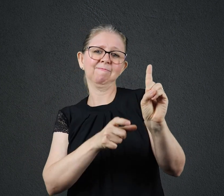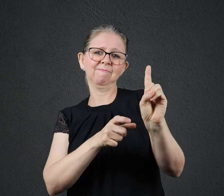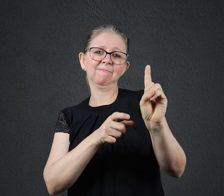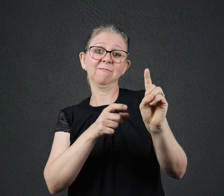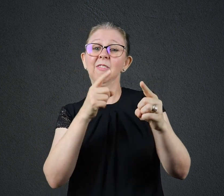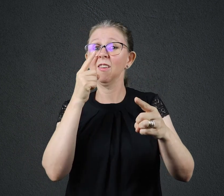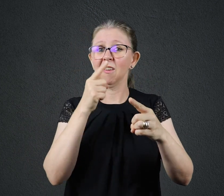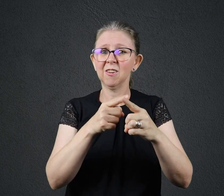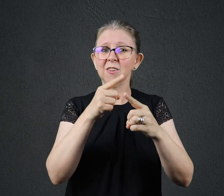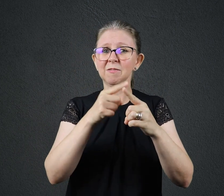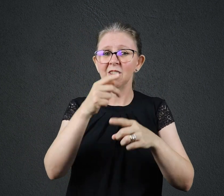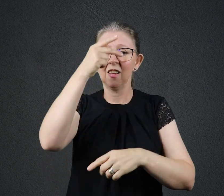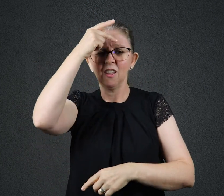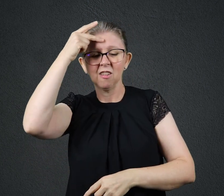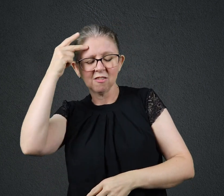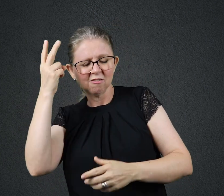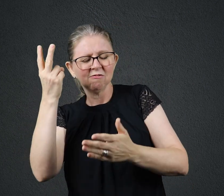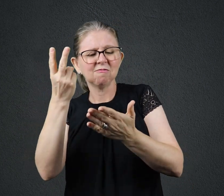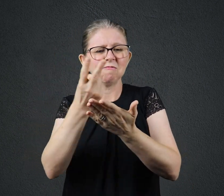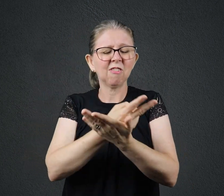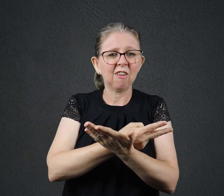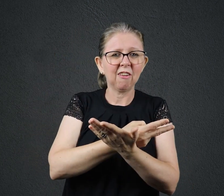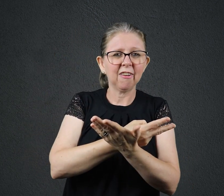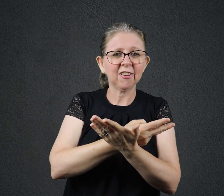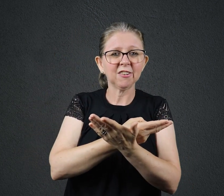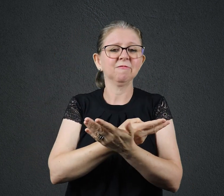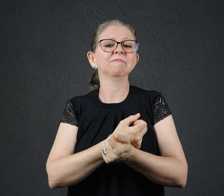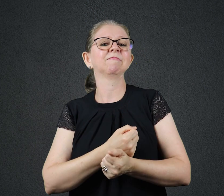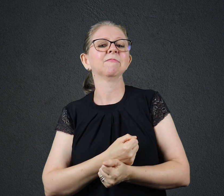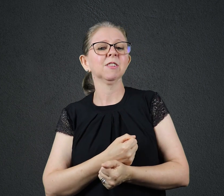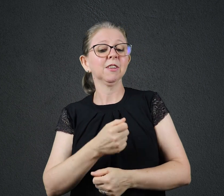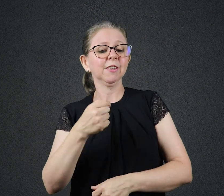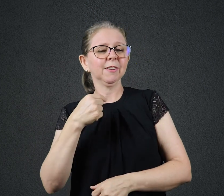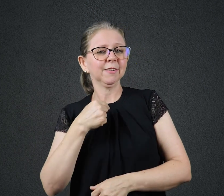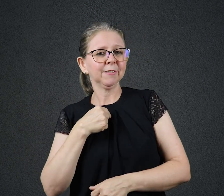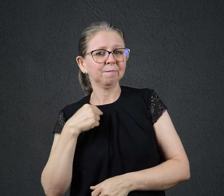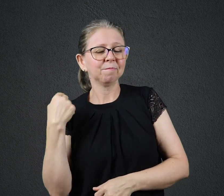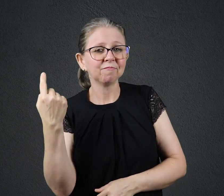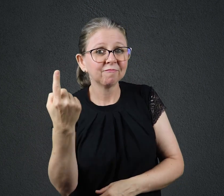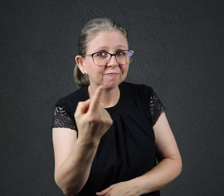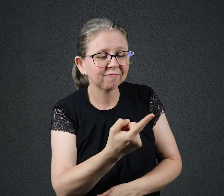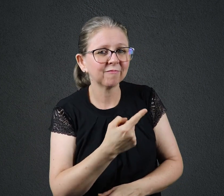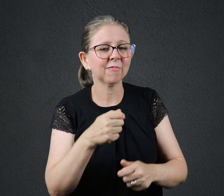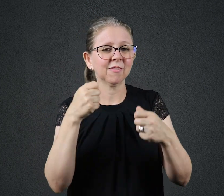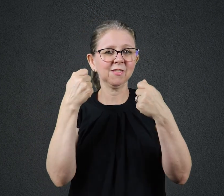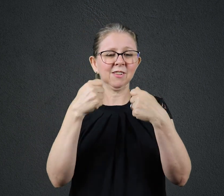AS OBRIGARIA A NOS FAZER CONSTANTES FAVORES PARA COMPENSAR OS ERROS QUE CERTAMENTE COMETERÃO